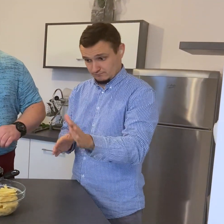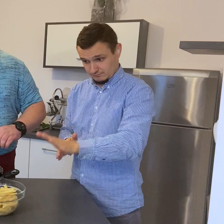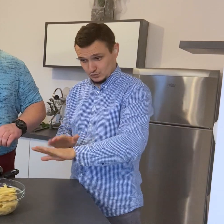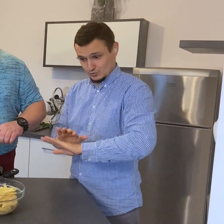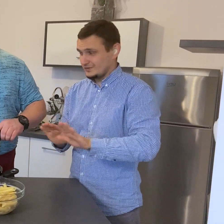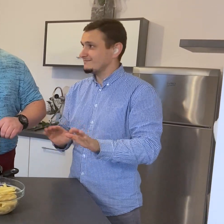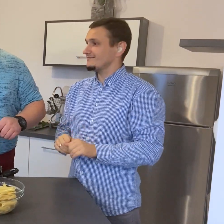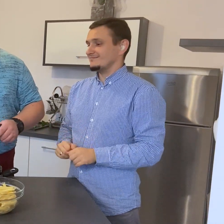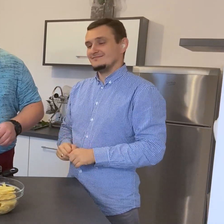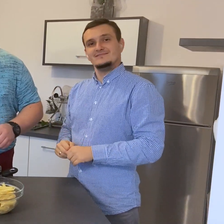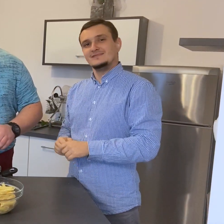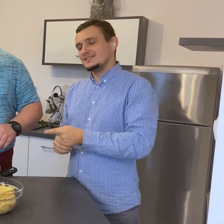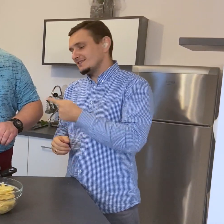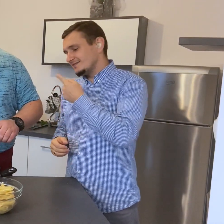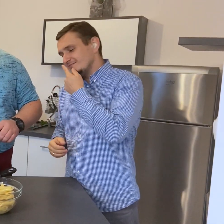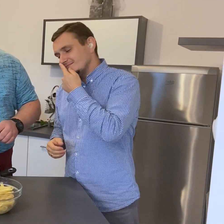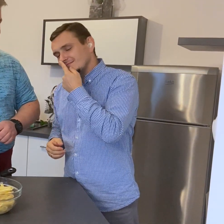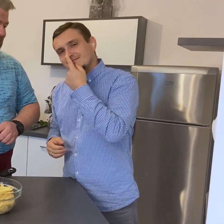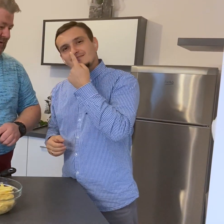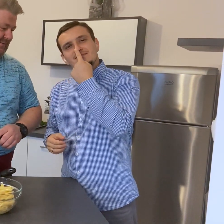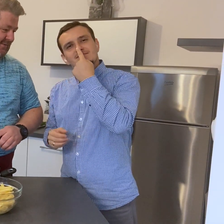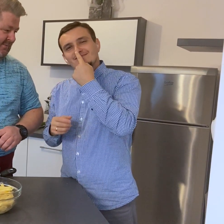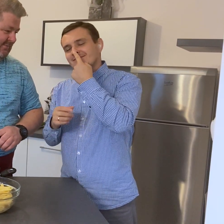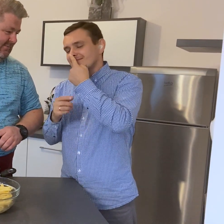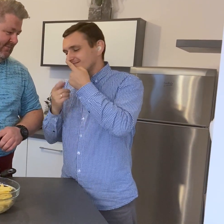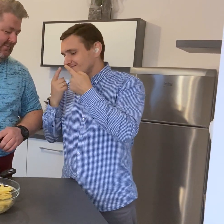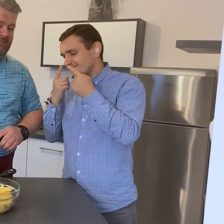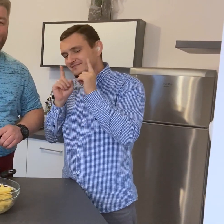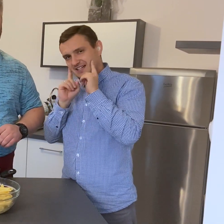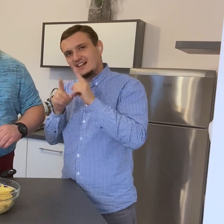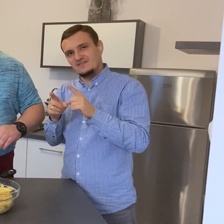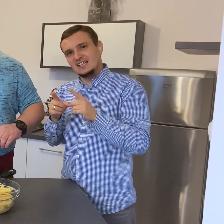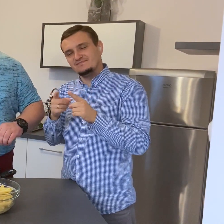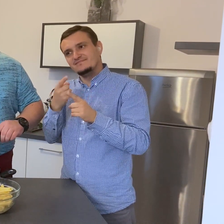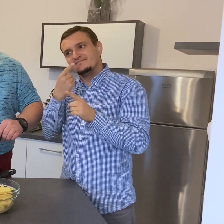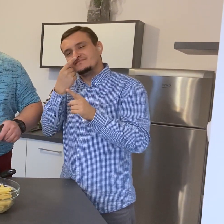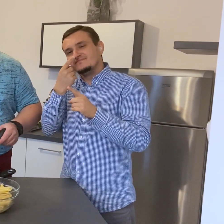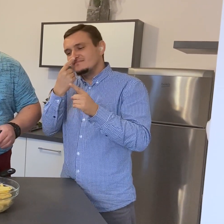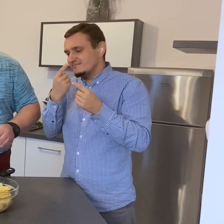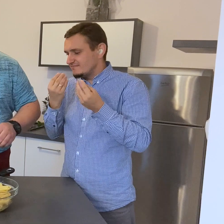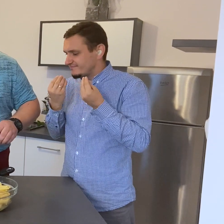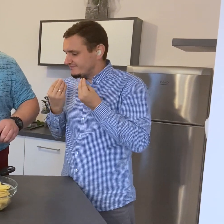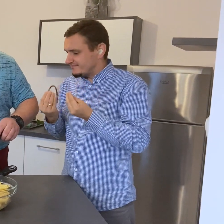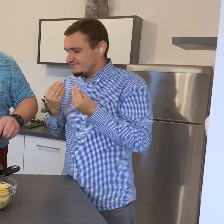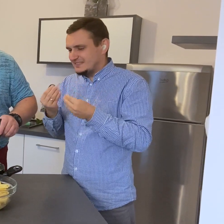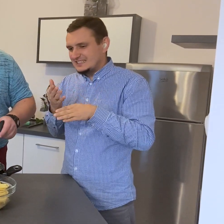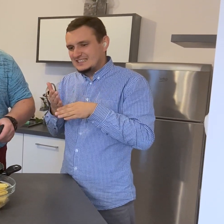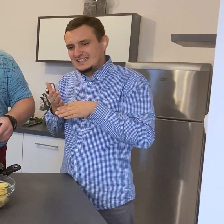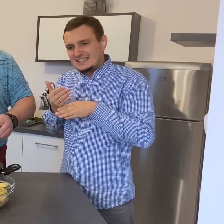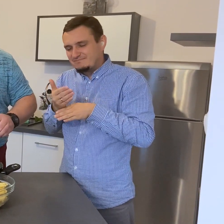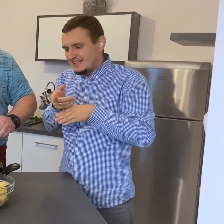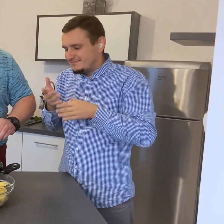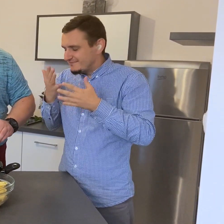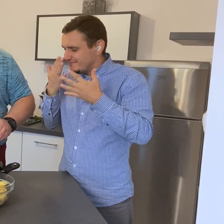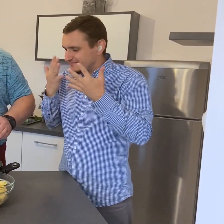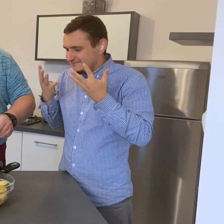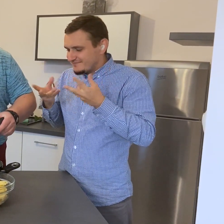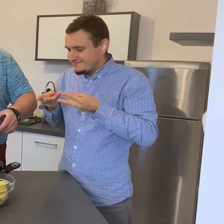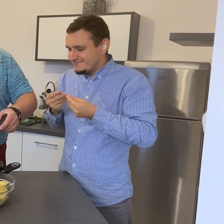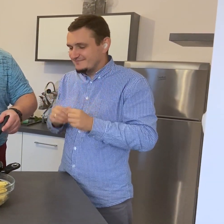Teraz ten makaron wyląduje w nasz przepyszny sos tuńczykowy. Ja